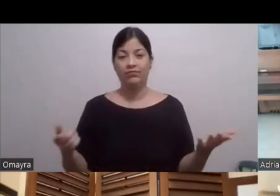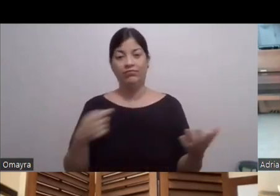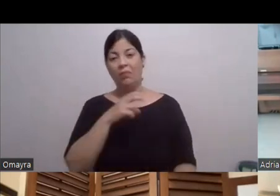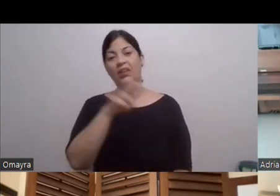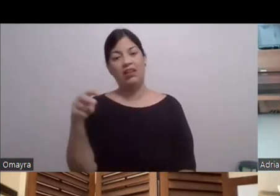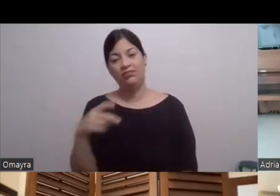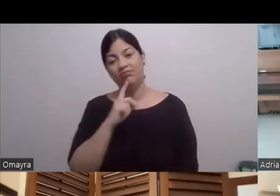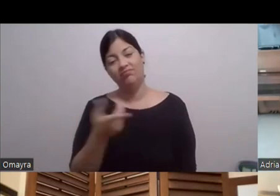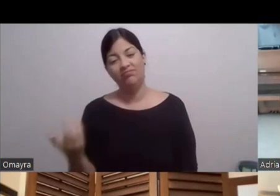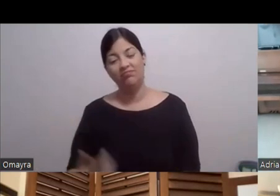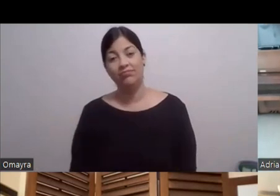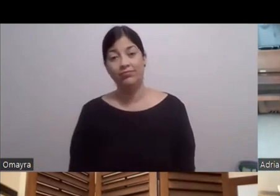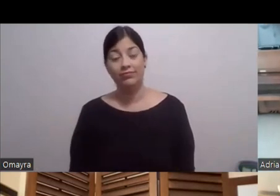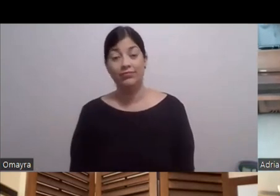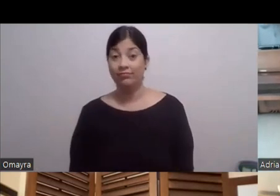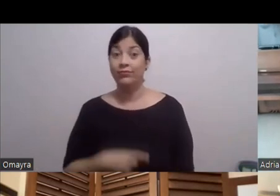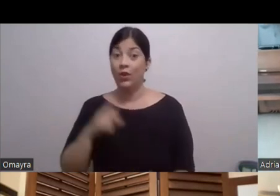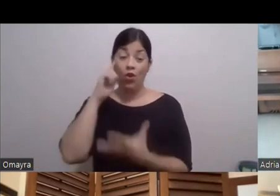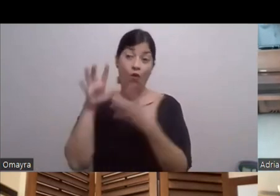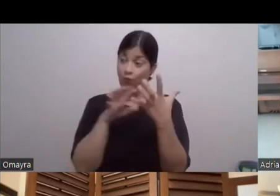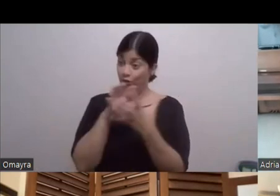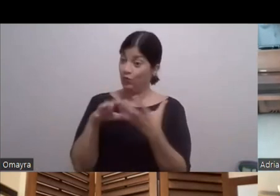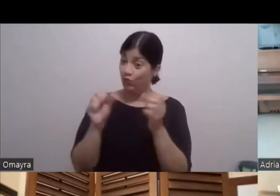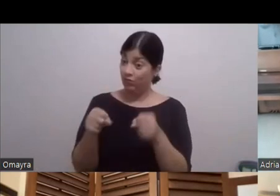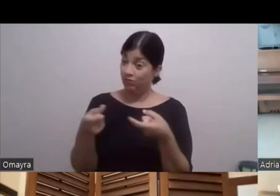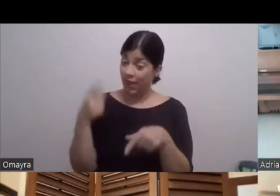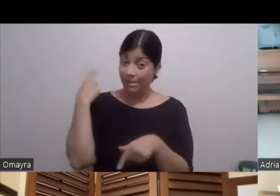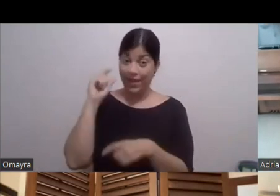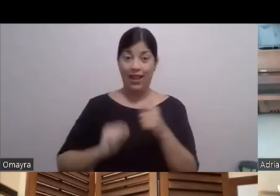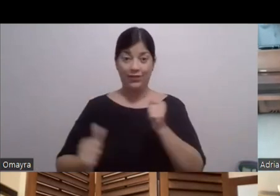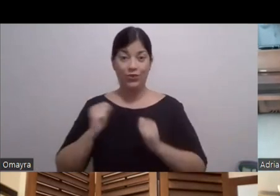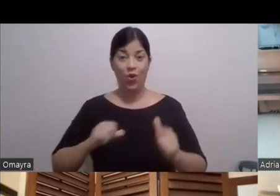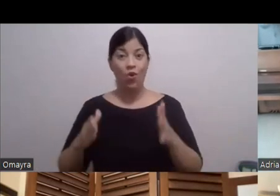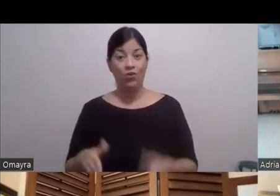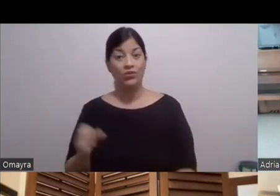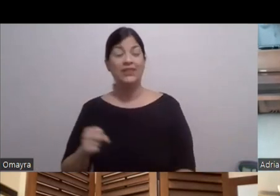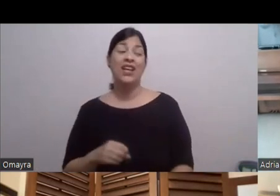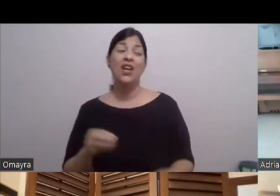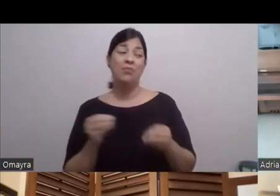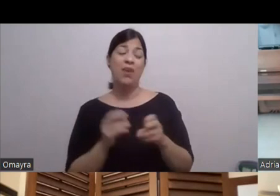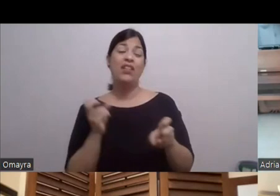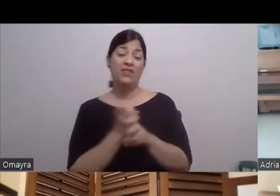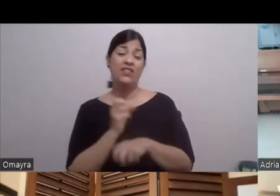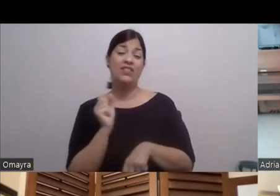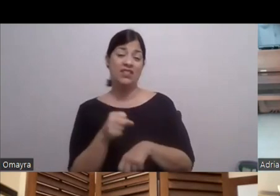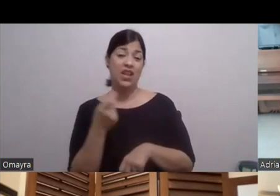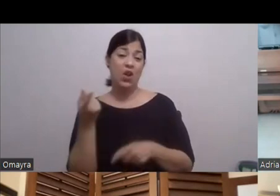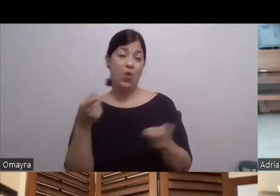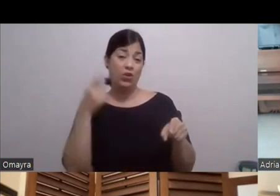Pero es confuso Puede ser confuso Para el actor O sea Es mucho más difícil Cuando grabas una serie Este De muchos capítulos